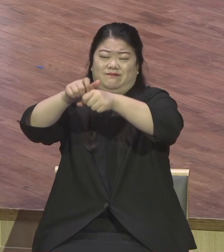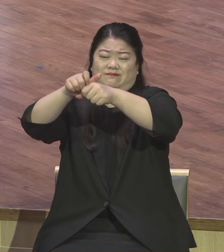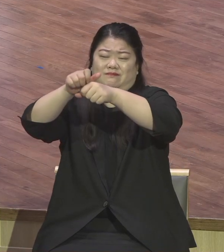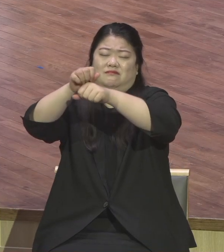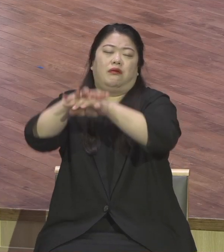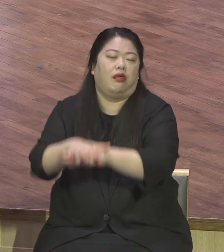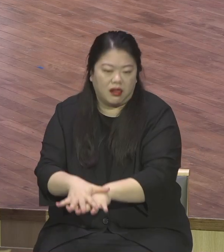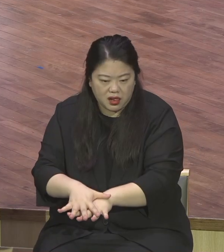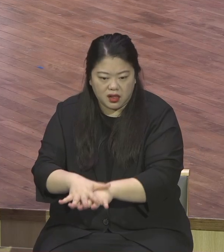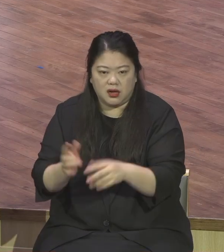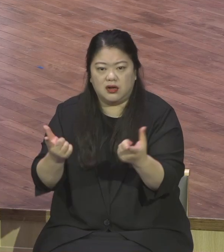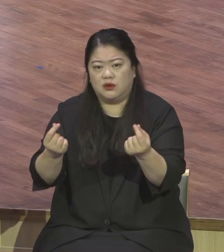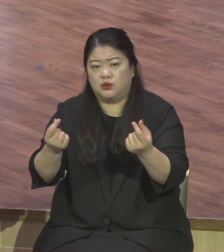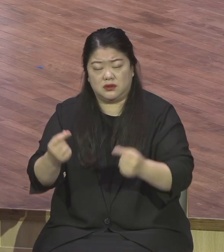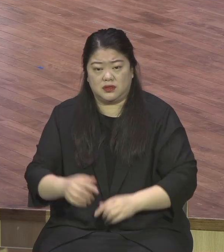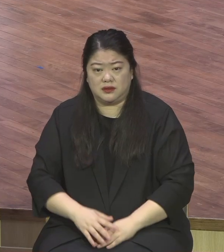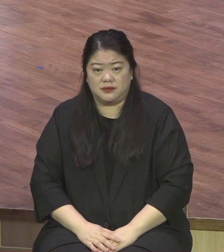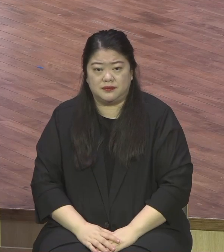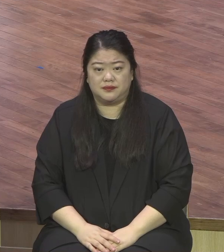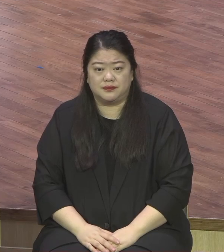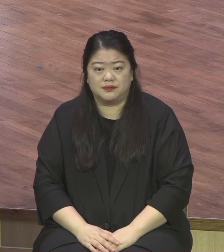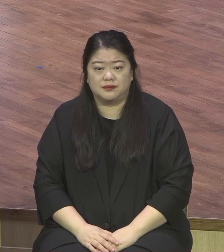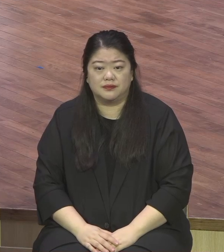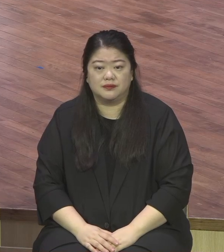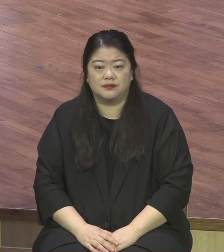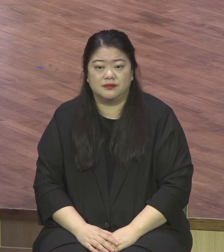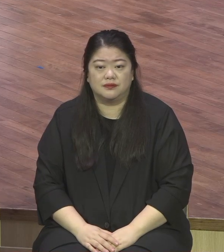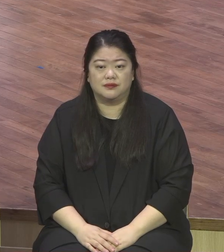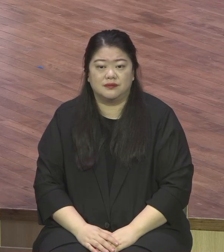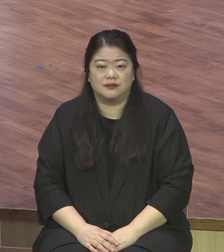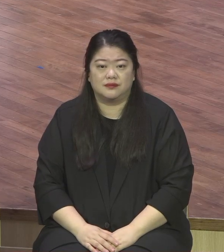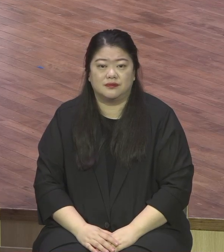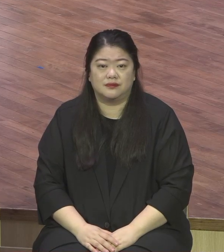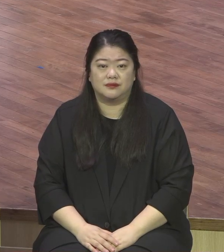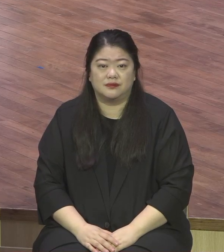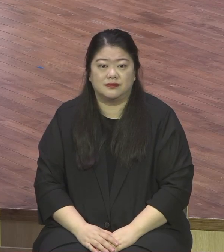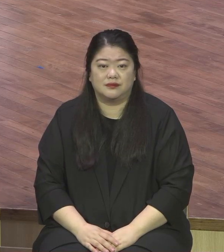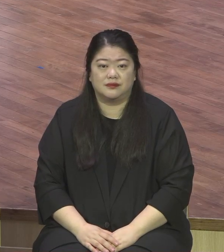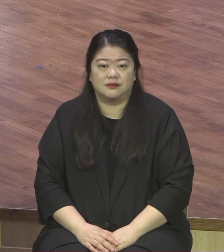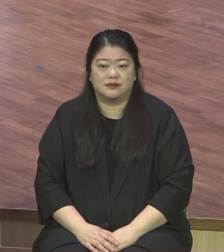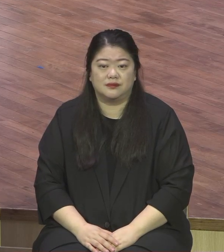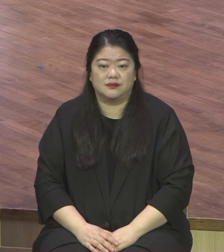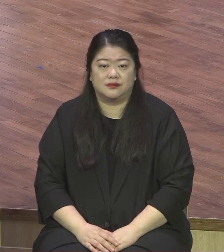다 무너져요. 지구촌에 어디서 들을 수 없는 말씀이에요. 성경에밖에 없습니다.